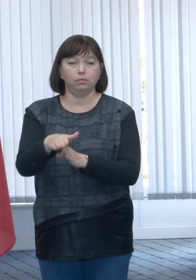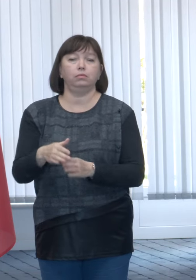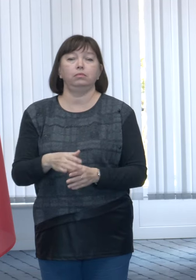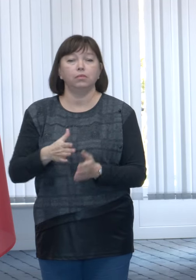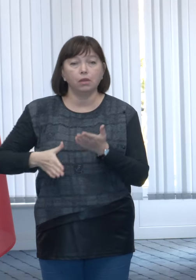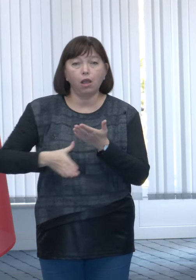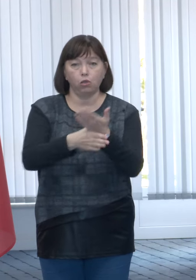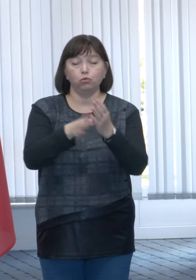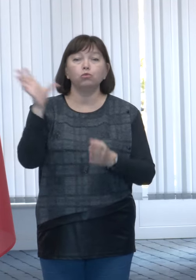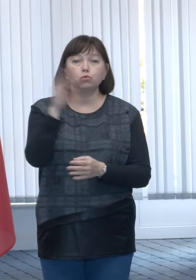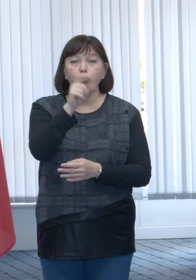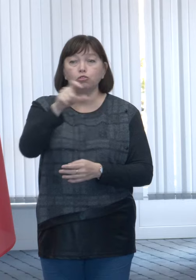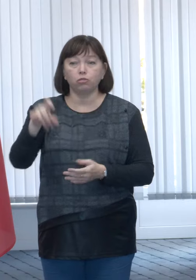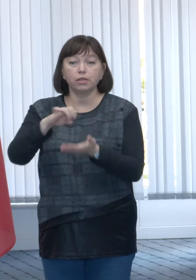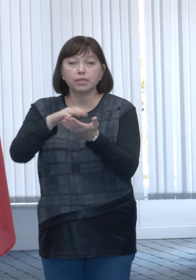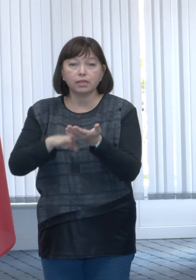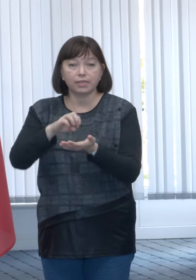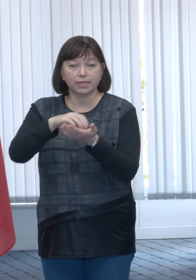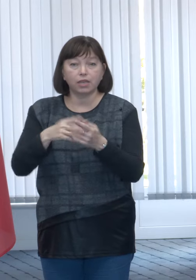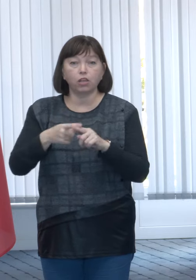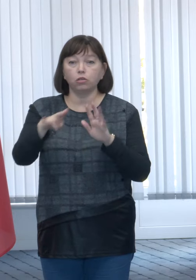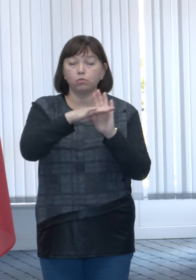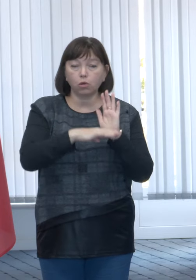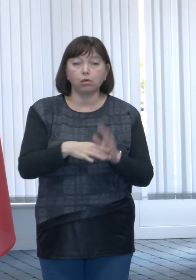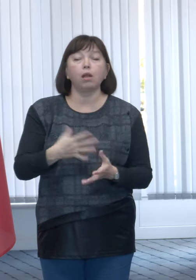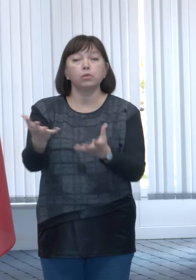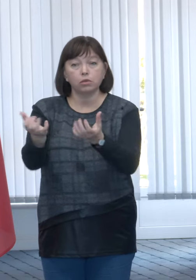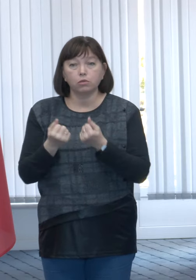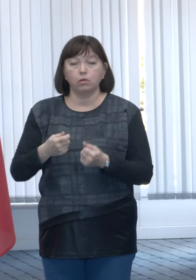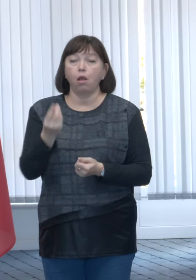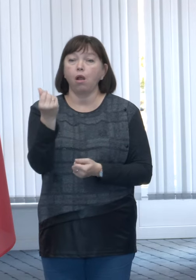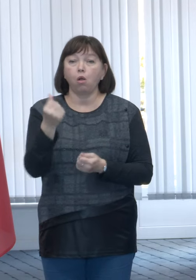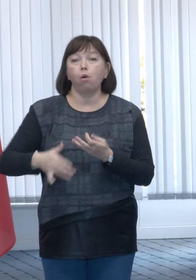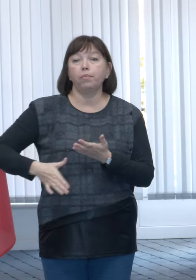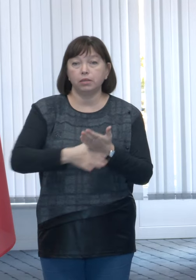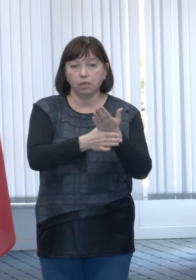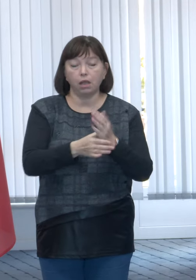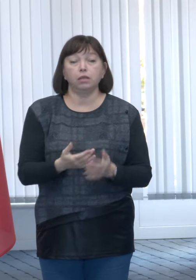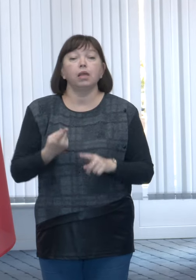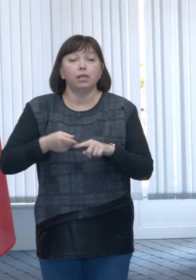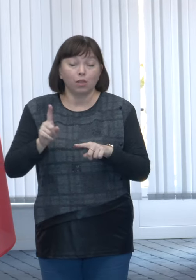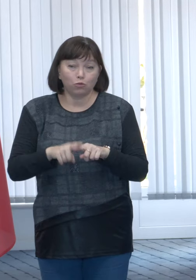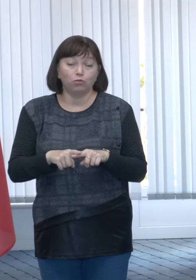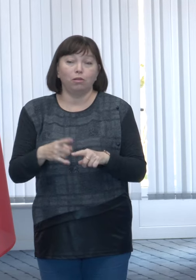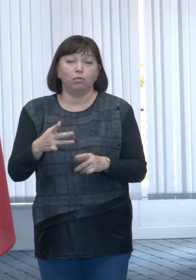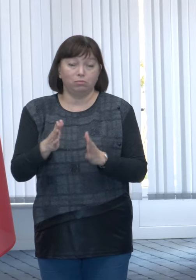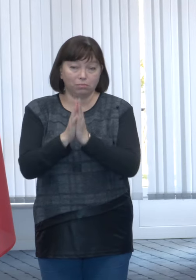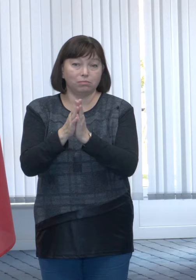cetățenii să se înscrie în program să beneficieze de compensații. De aceea, îndemnul meu este ca